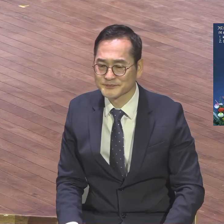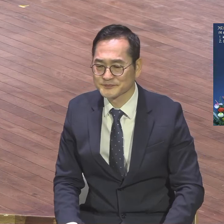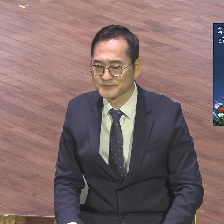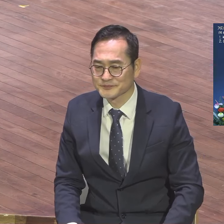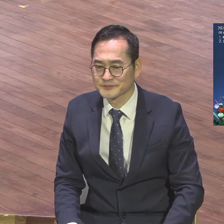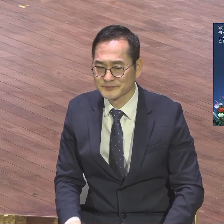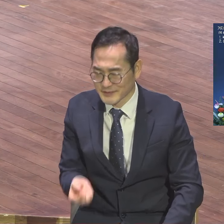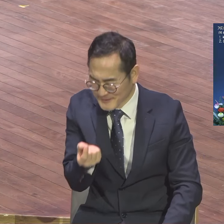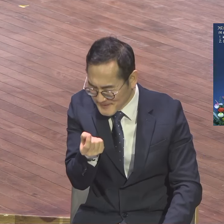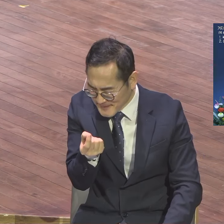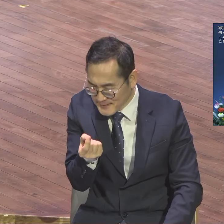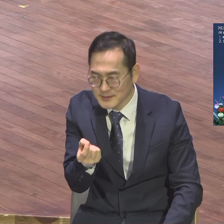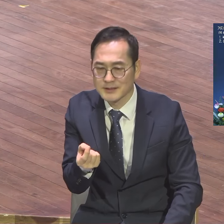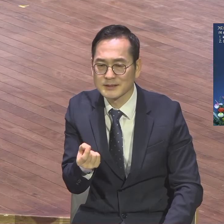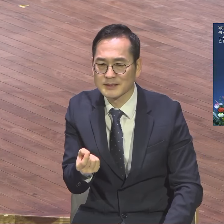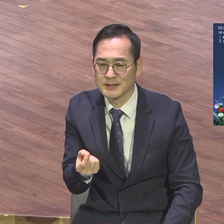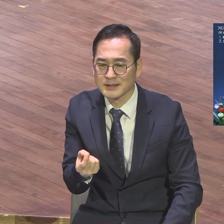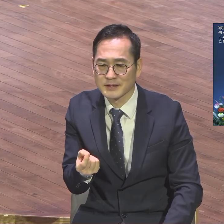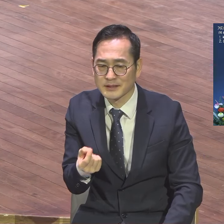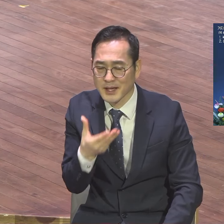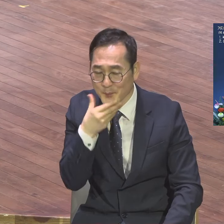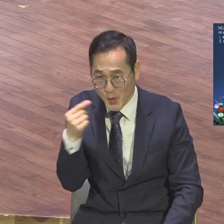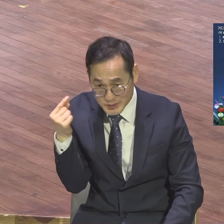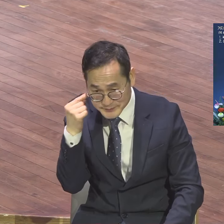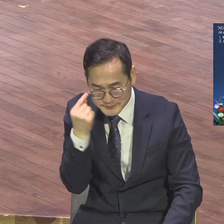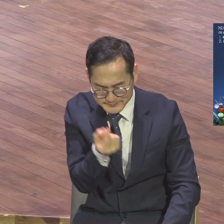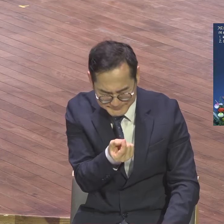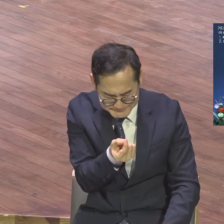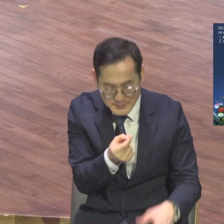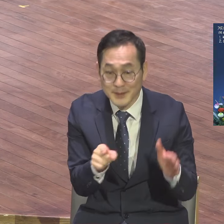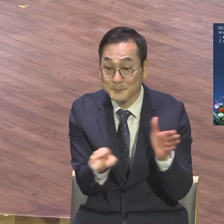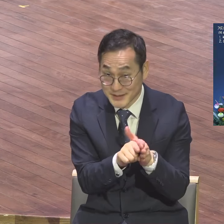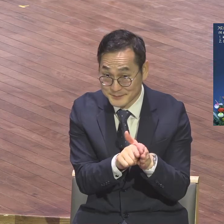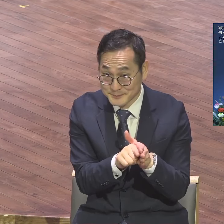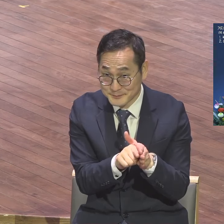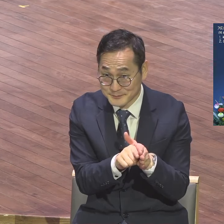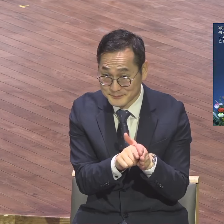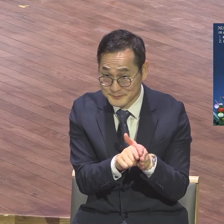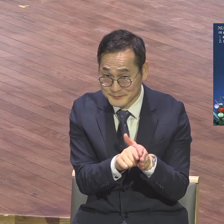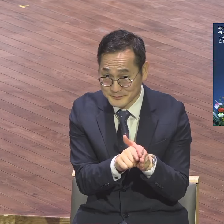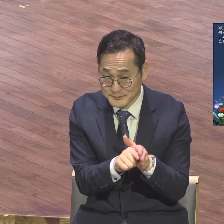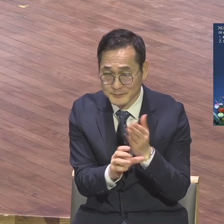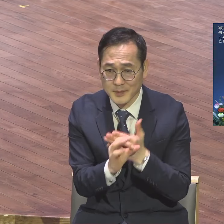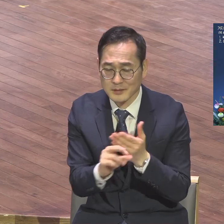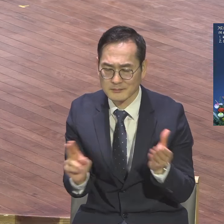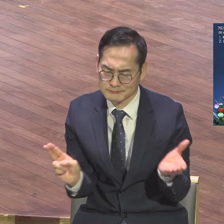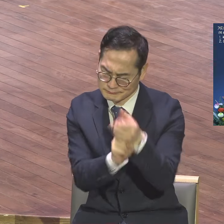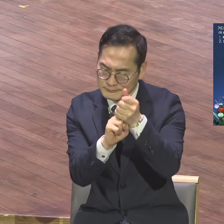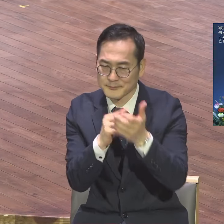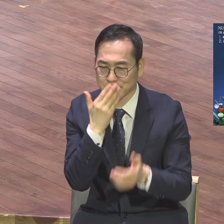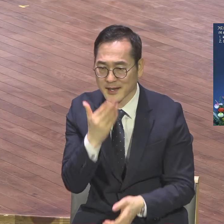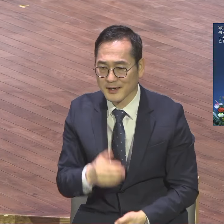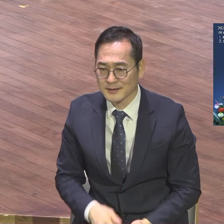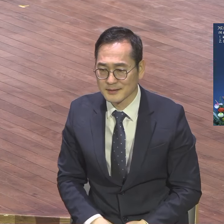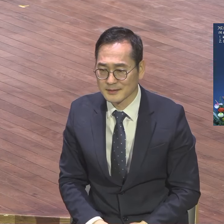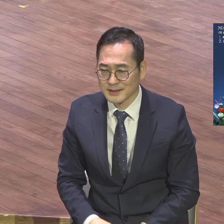개다시와 같은 절대 믿음만 있으면 놀라운 역사에 만다 2000년 전 예수님의 초림을 통해